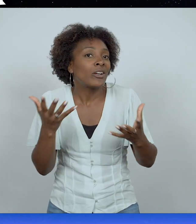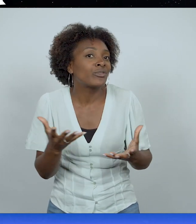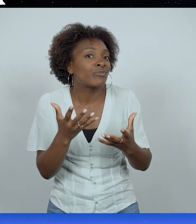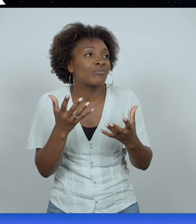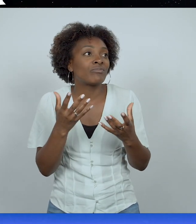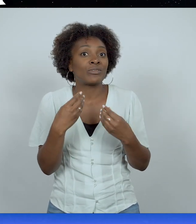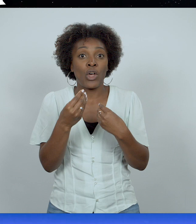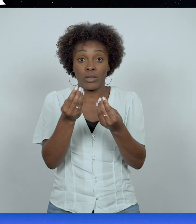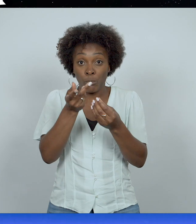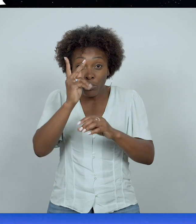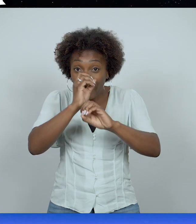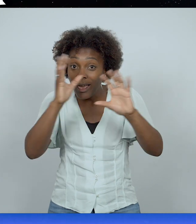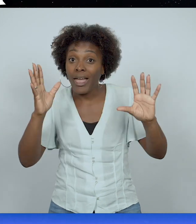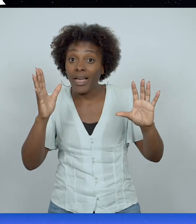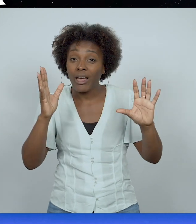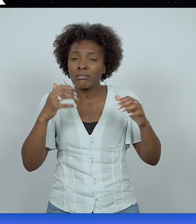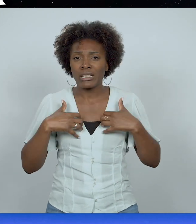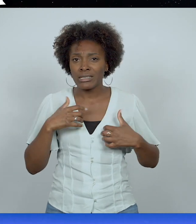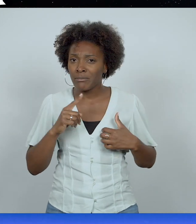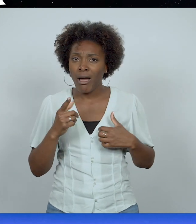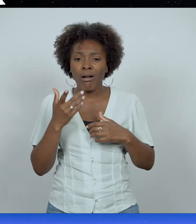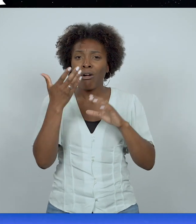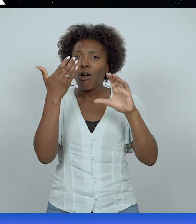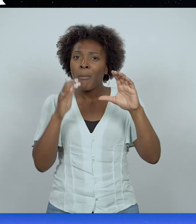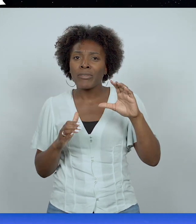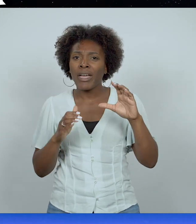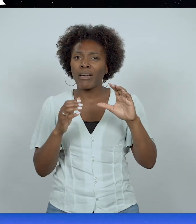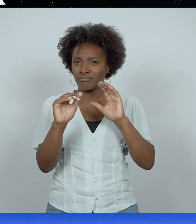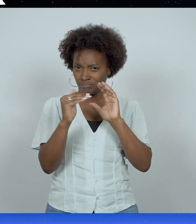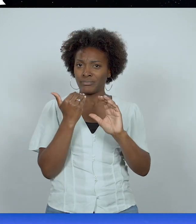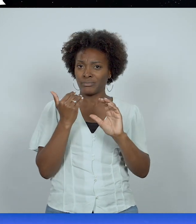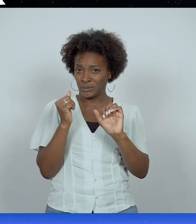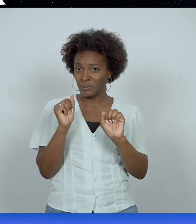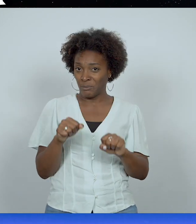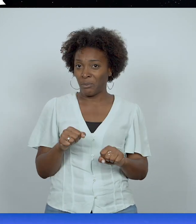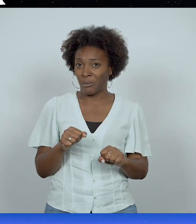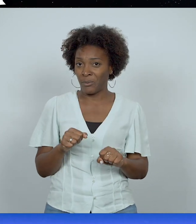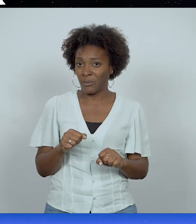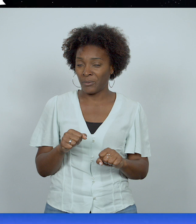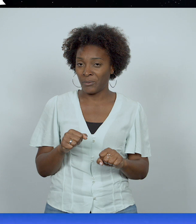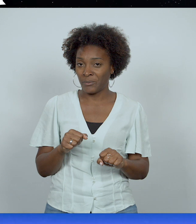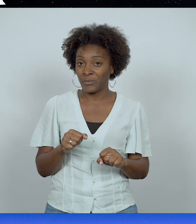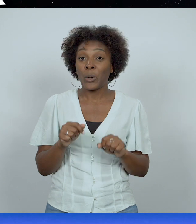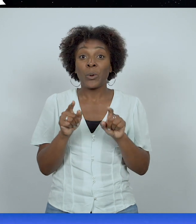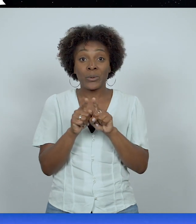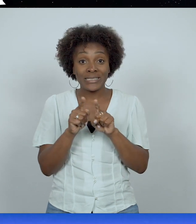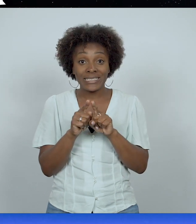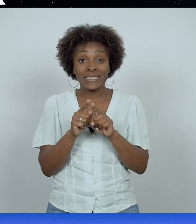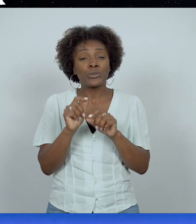éclairé. Donc n'hésite pas à m'écrire en commentaire de cette vidéo si ça t'a parlé. Si ce n pas déjà fait, n'hésite pas à télécharger